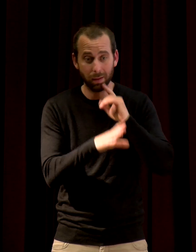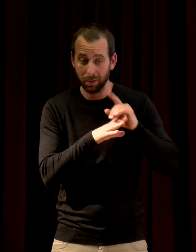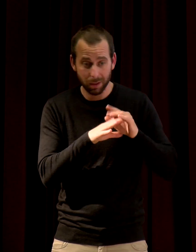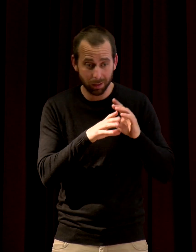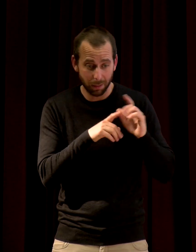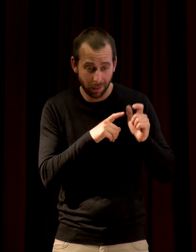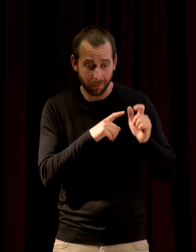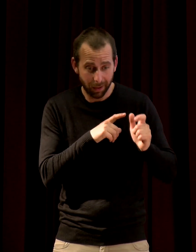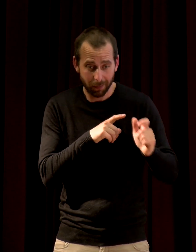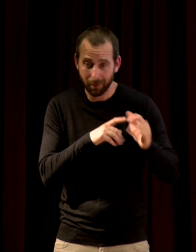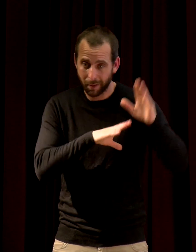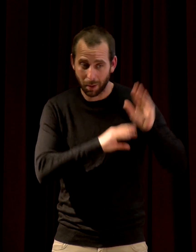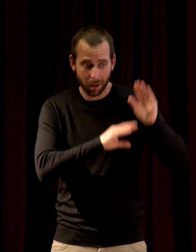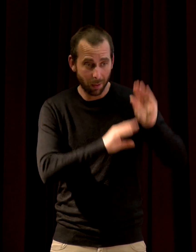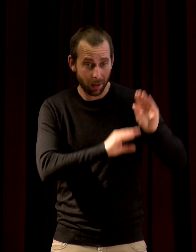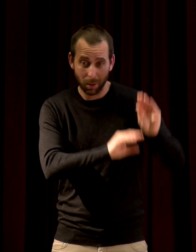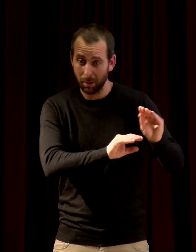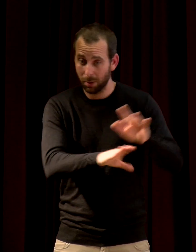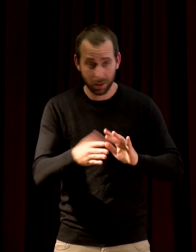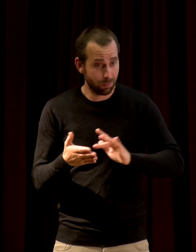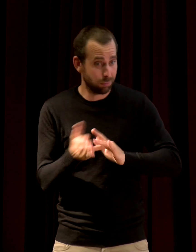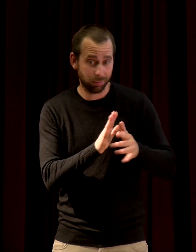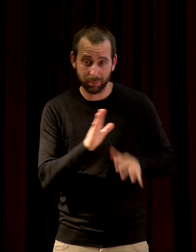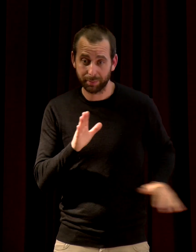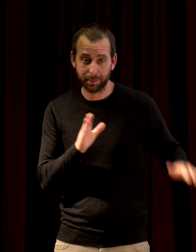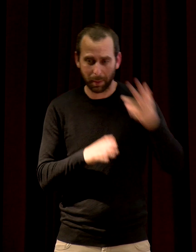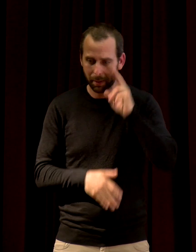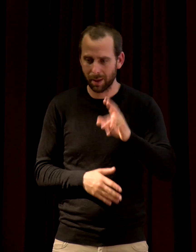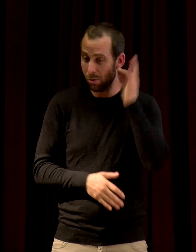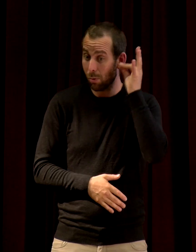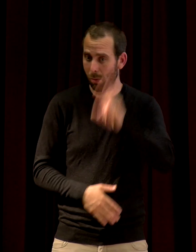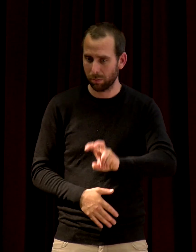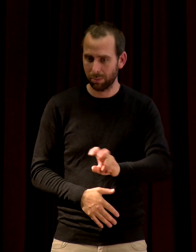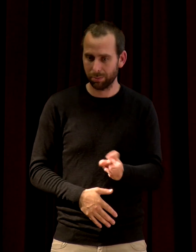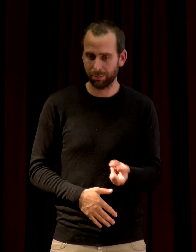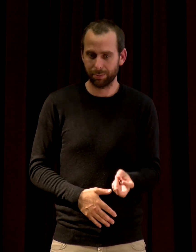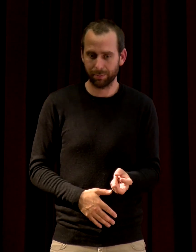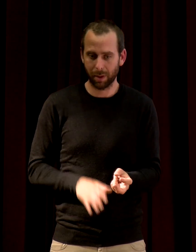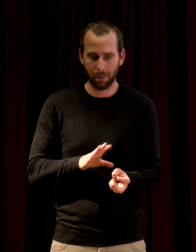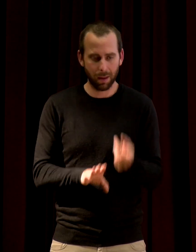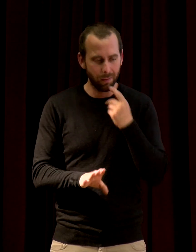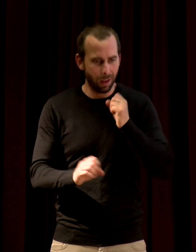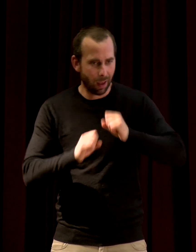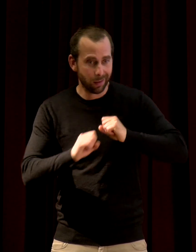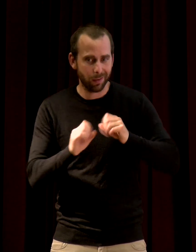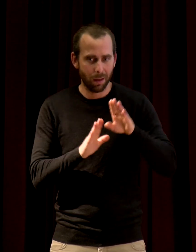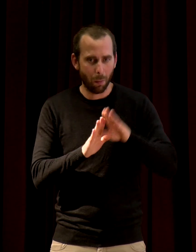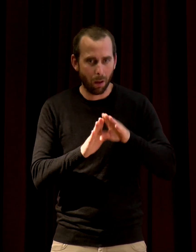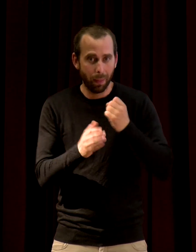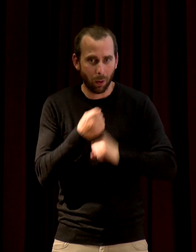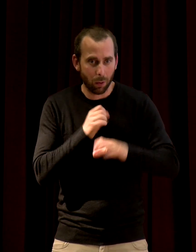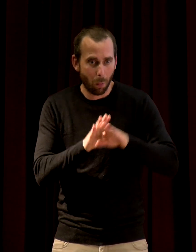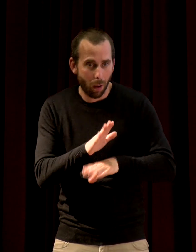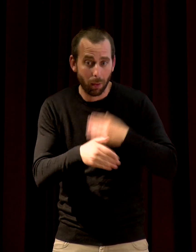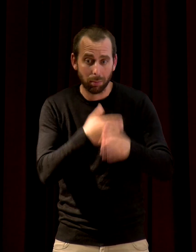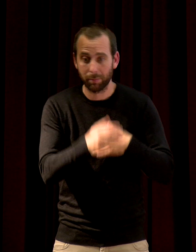Parce que si on réduit, si on baisse le volume sonore, on va baisser nos activités, on va moins déranger et donc on va protéger.